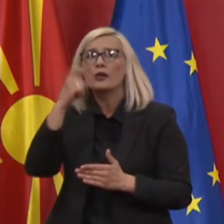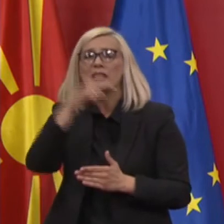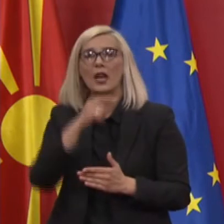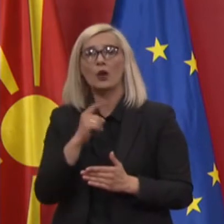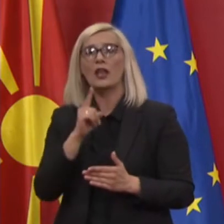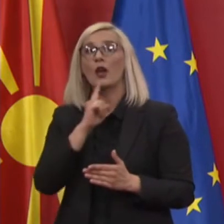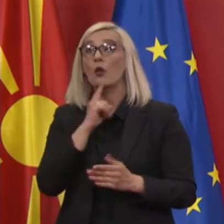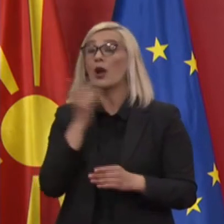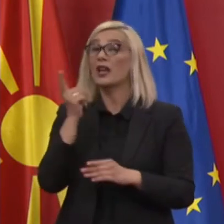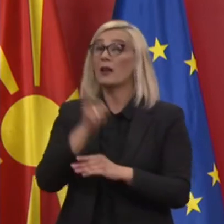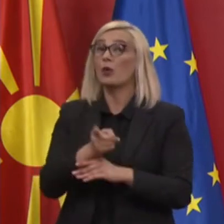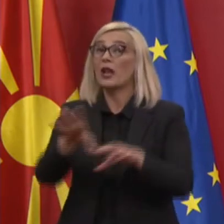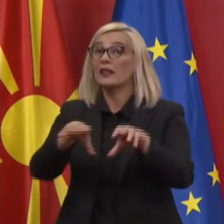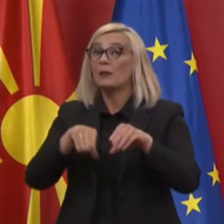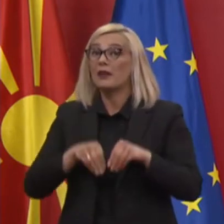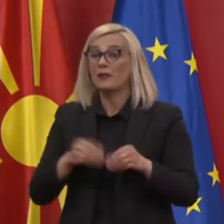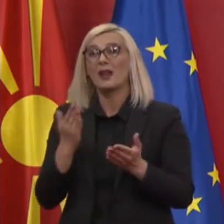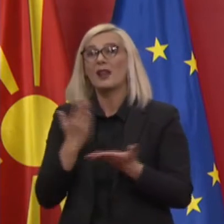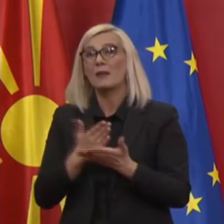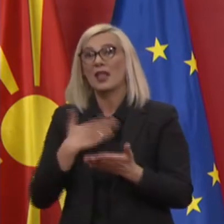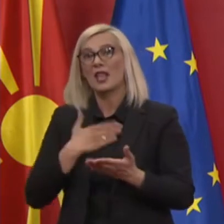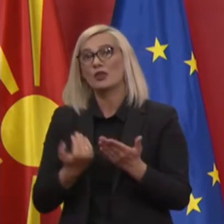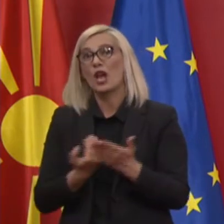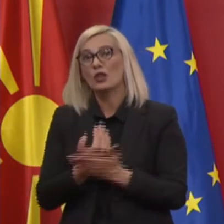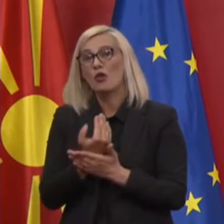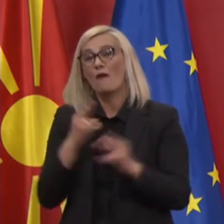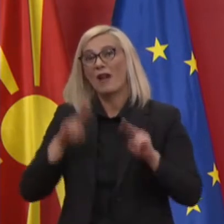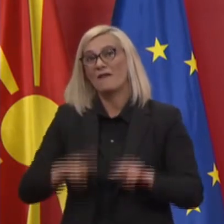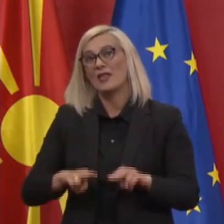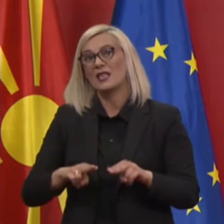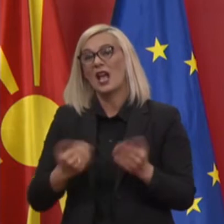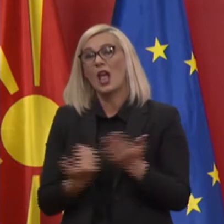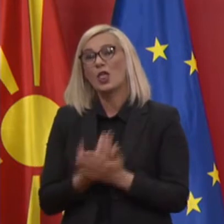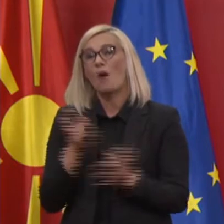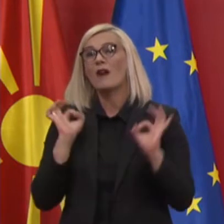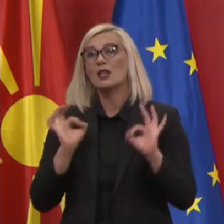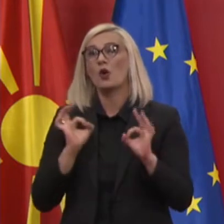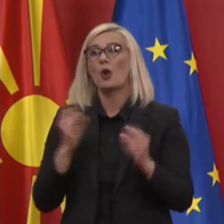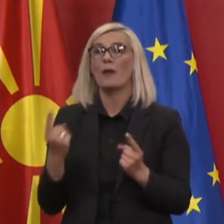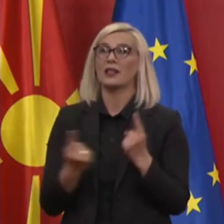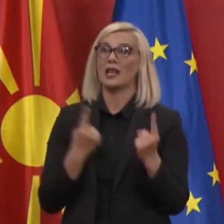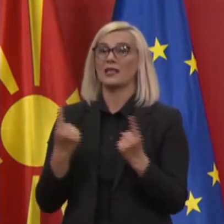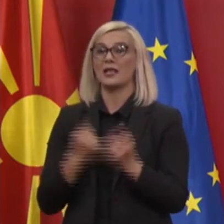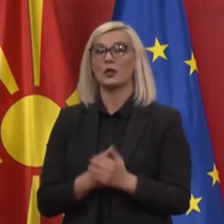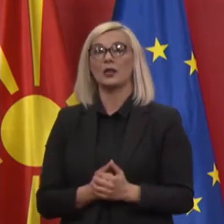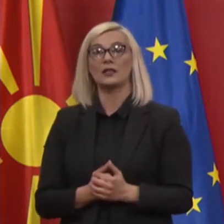ке мора да прифатиме дека ке биде наша нова реалност, нова нормална ситуација.